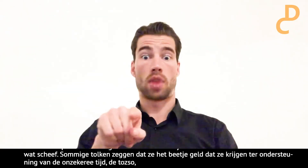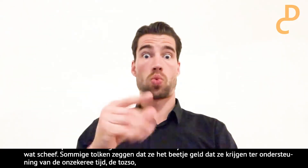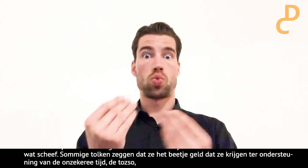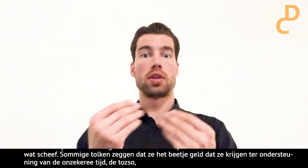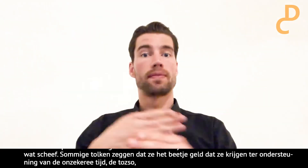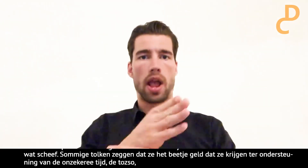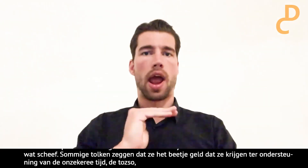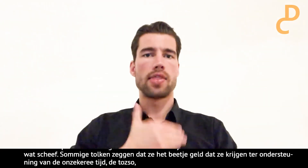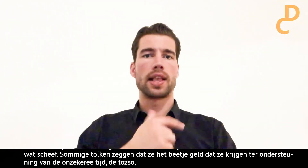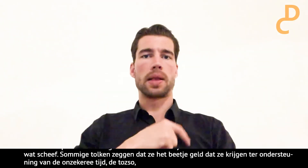Ja,